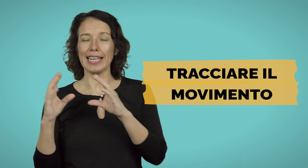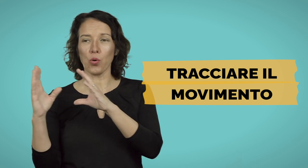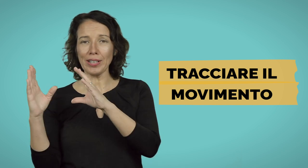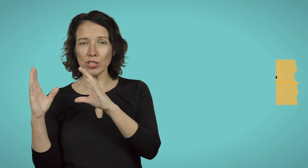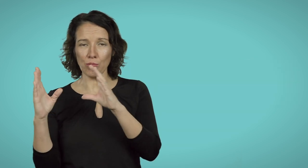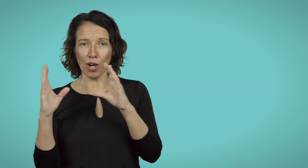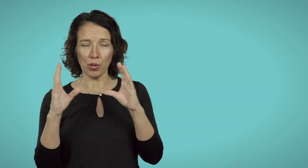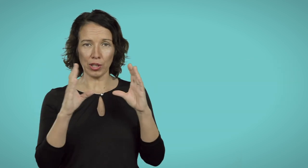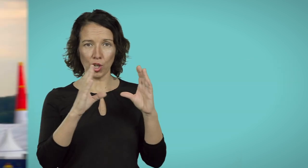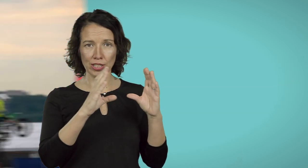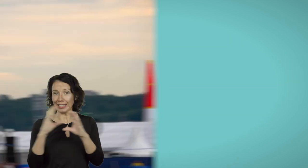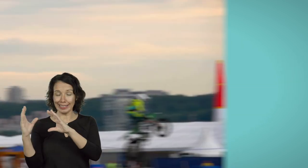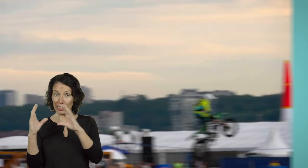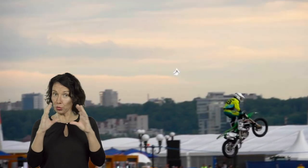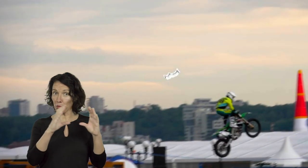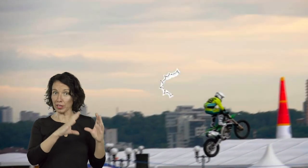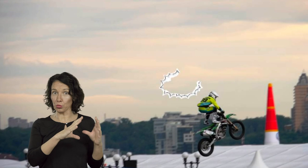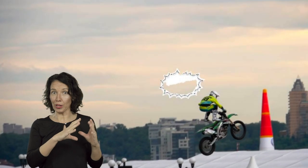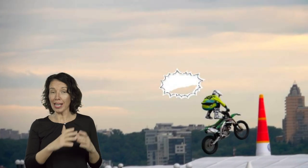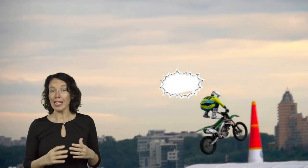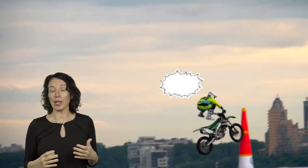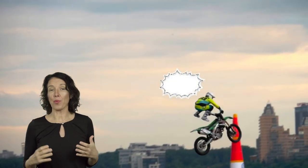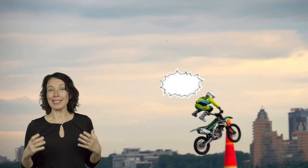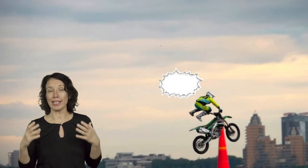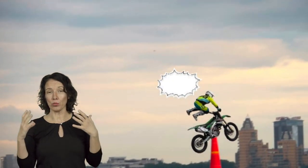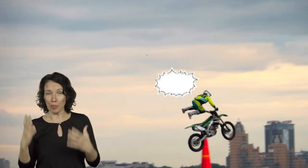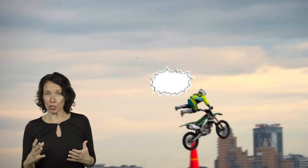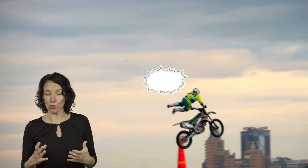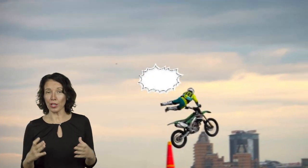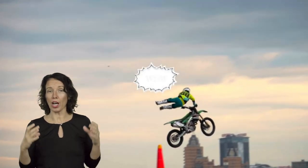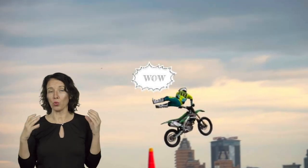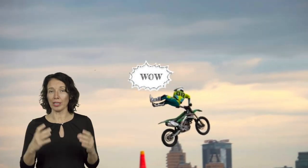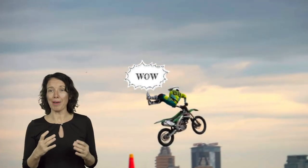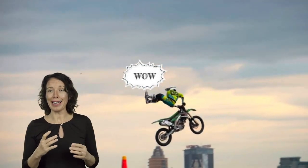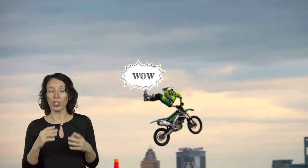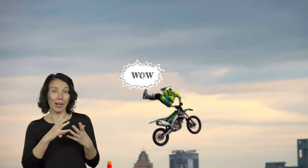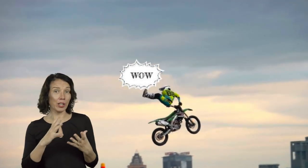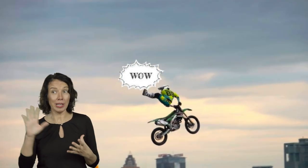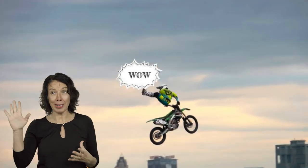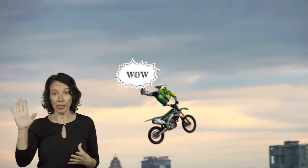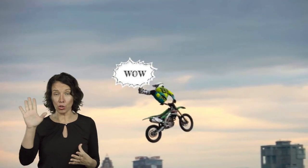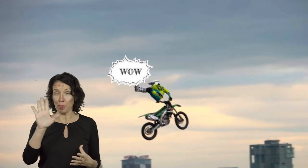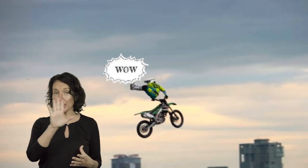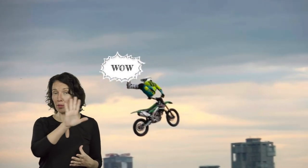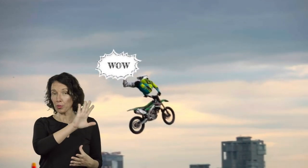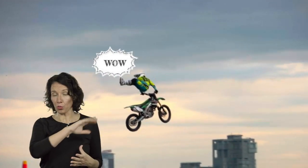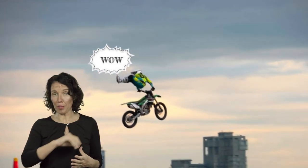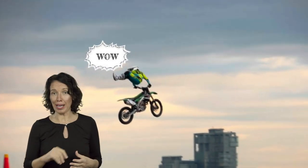quando si muove qualcosa nella tua inquadratura, che può essere una persona, un animale o anche un elemento come per esempio una mano,